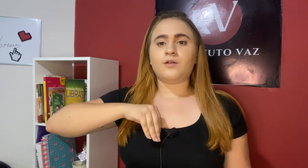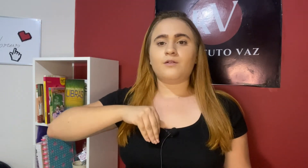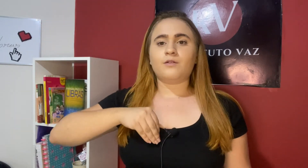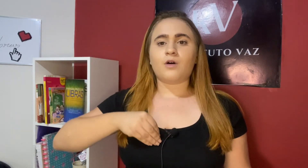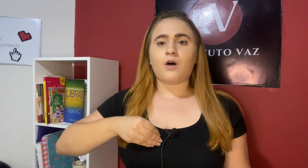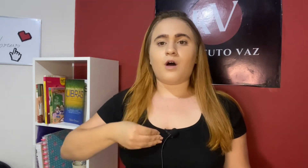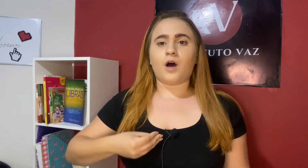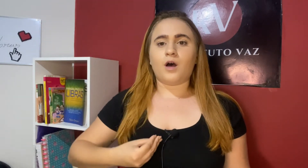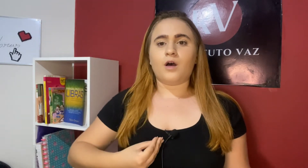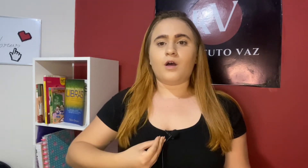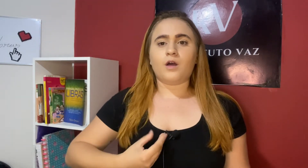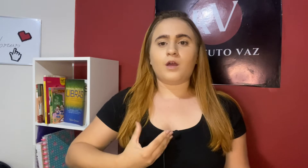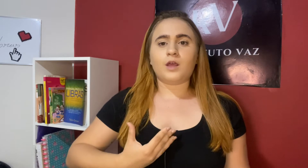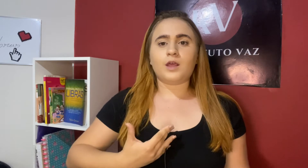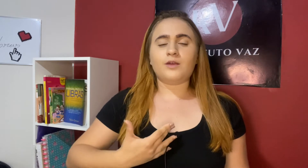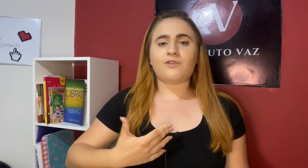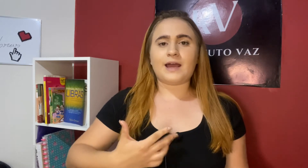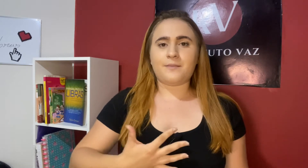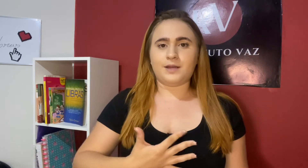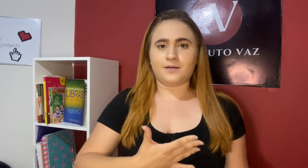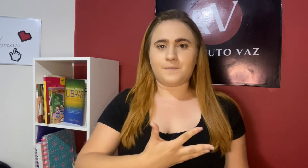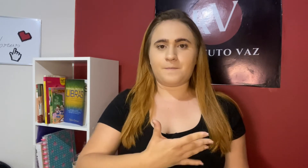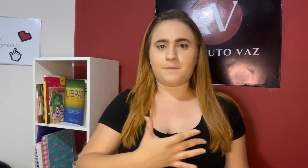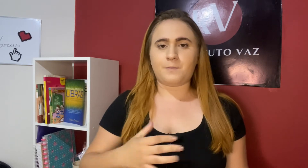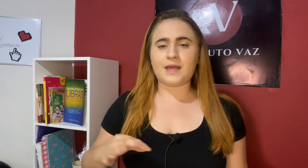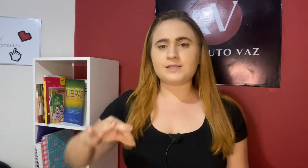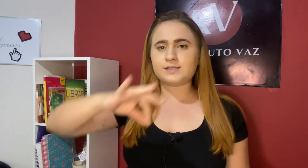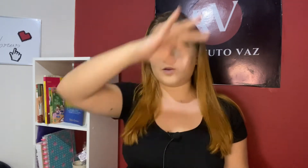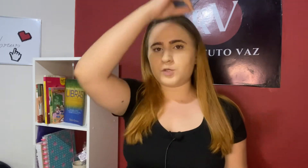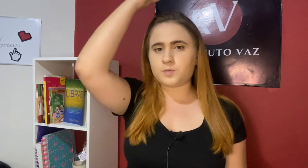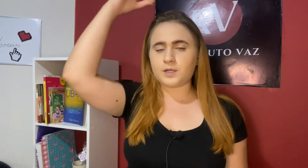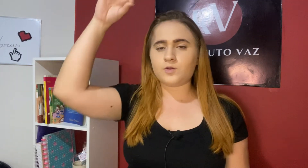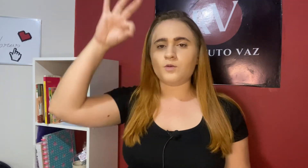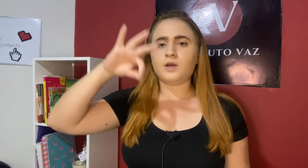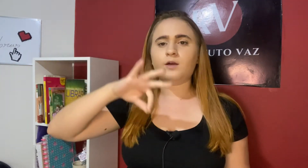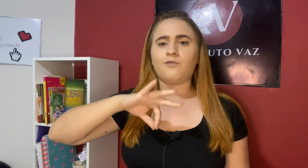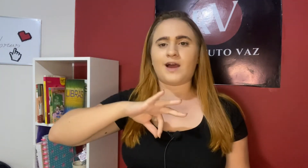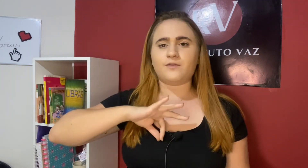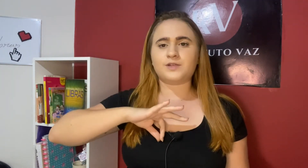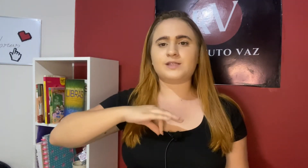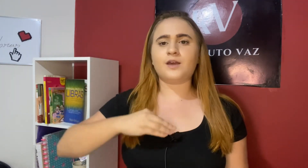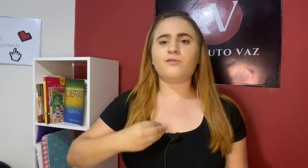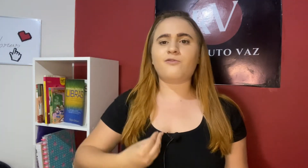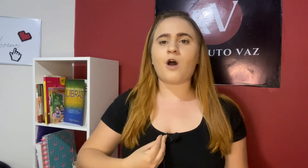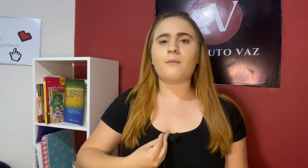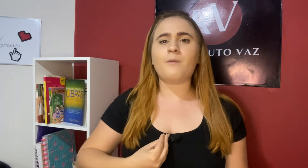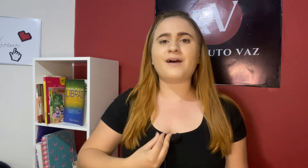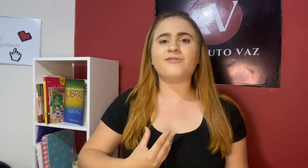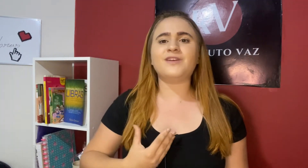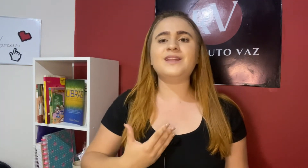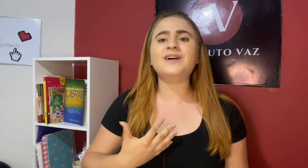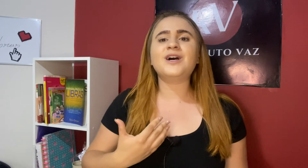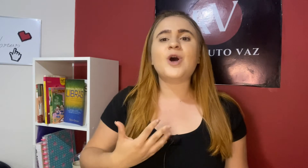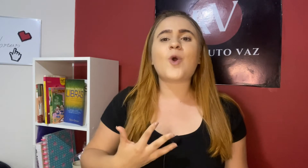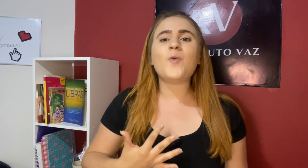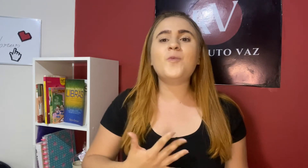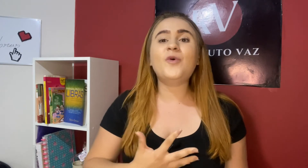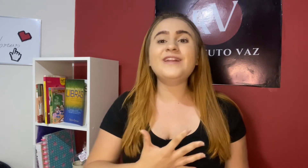Ó. E vai abrir. Pensa assim, o espírito vai em você formar uma vida com muitas